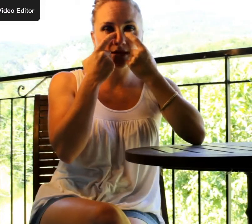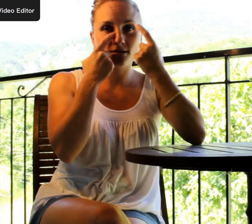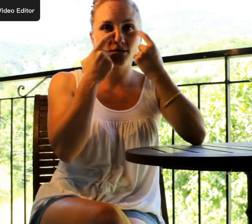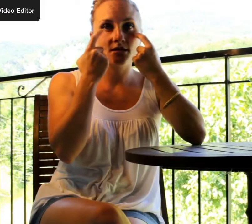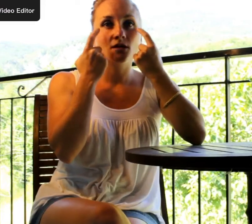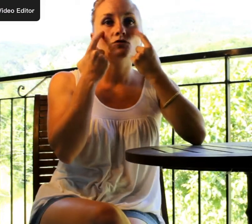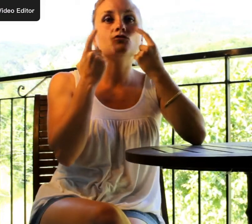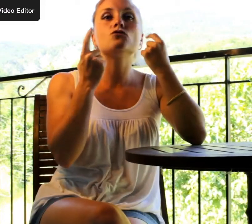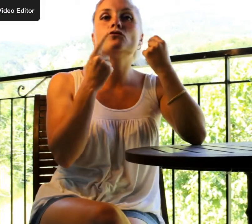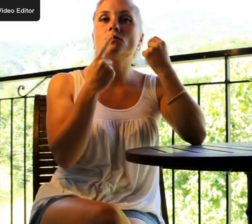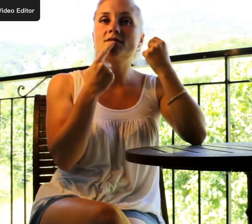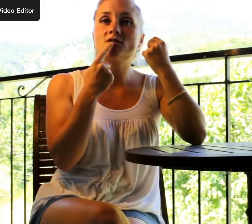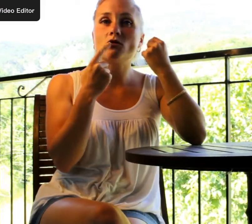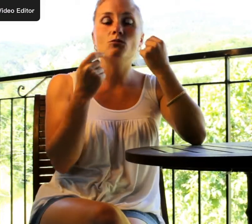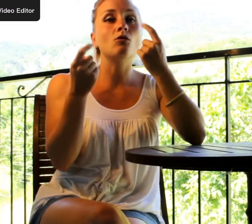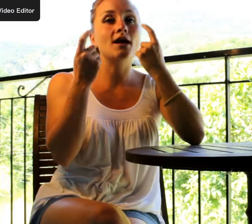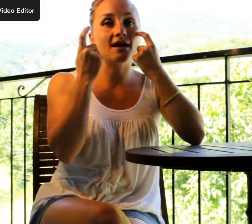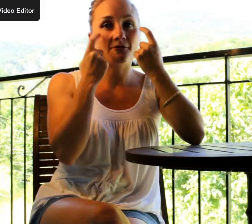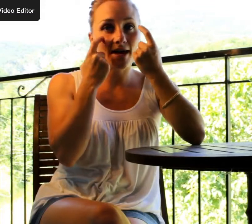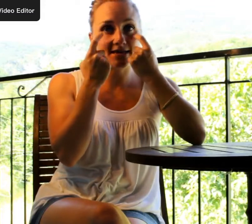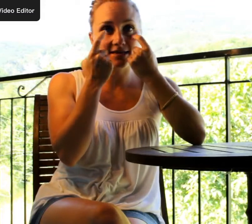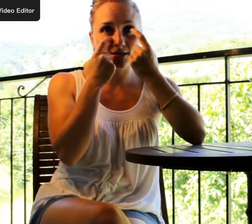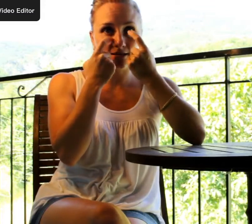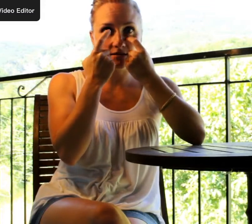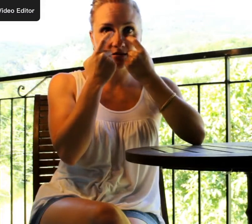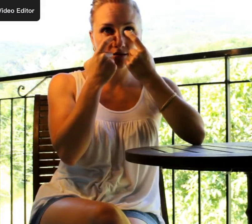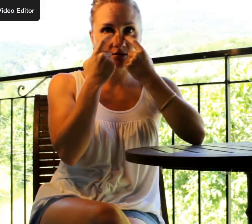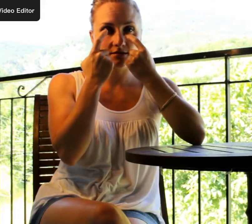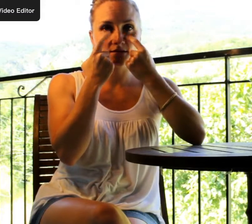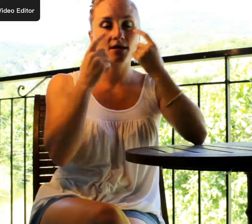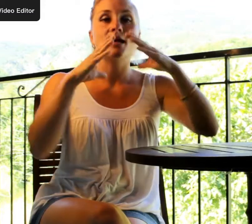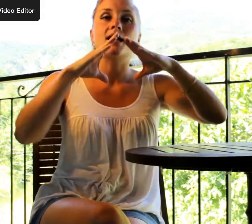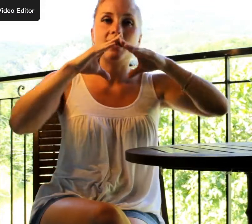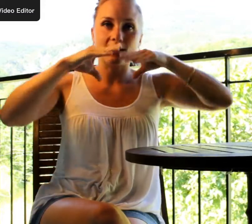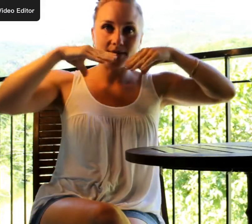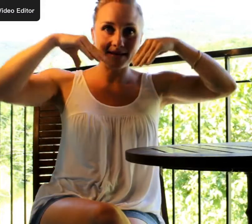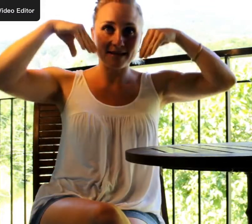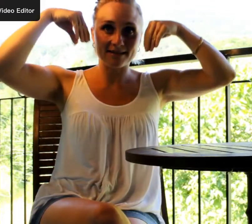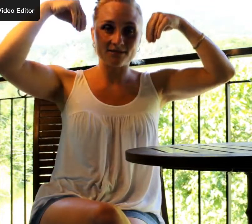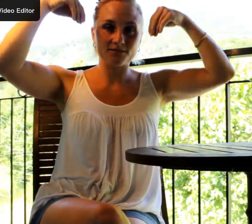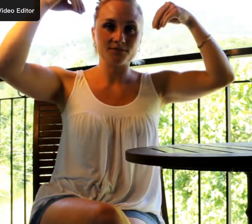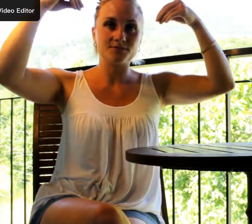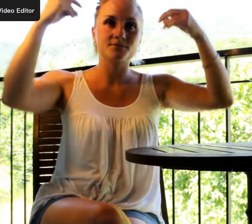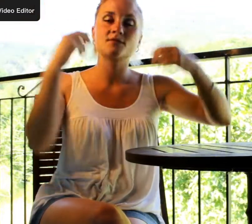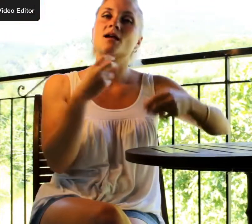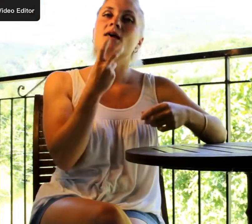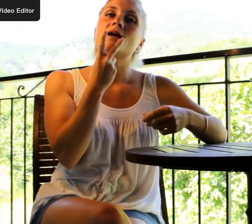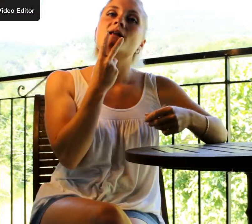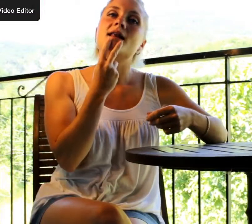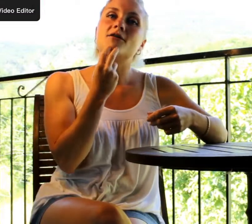tout en disant le mot. La fraise, la fraise, banane, la